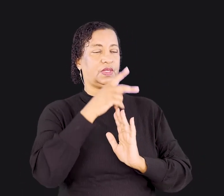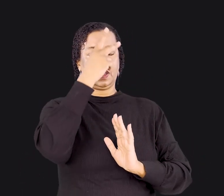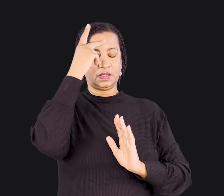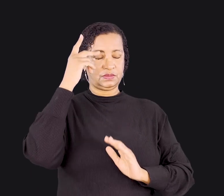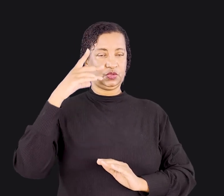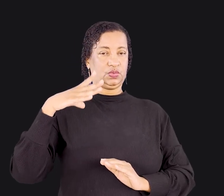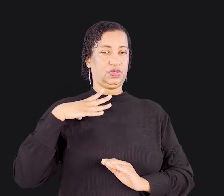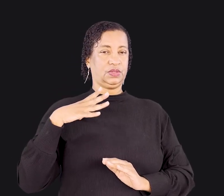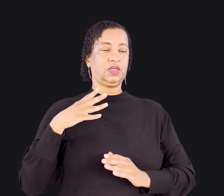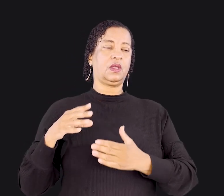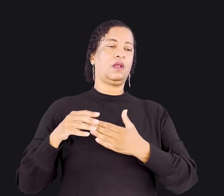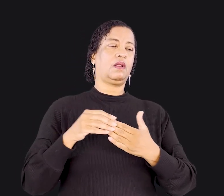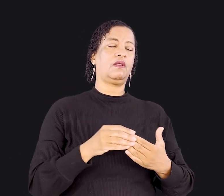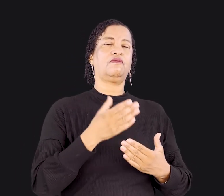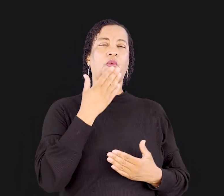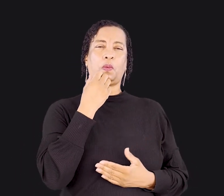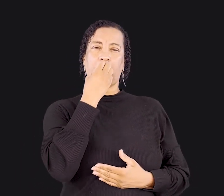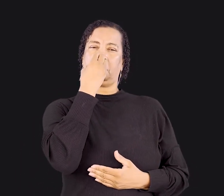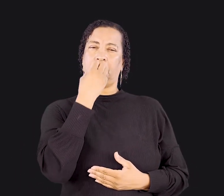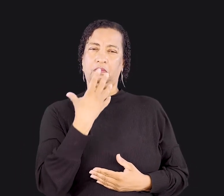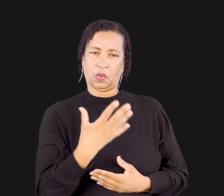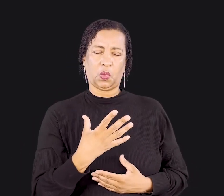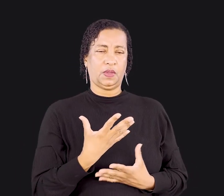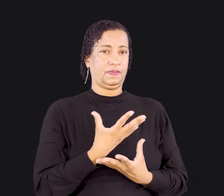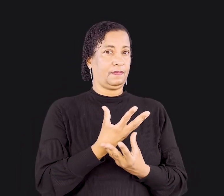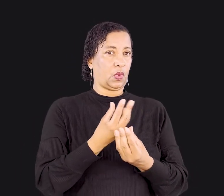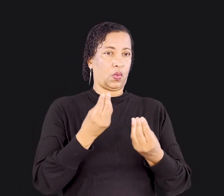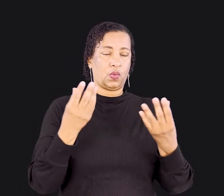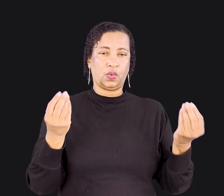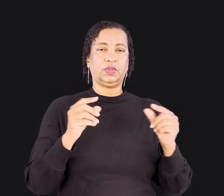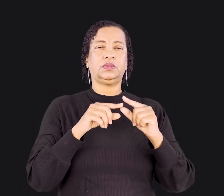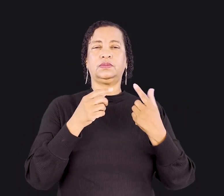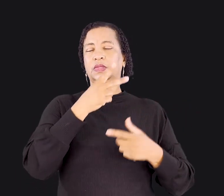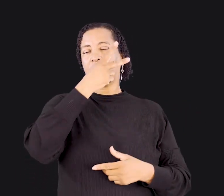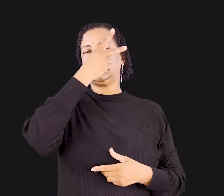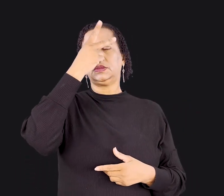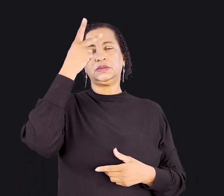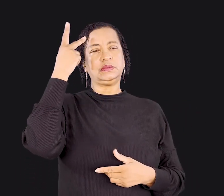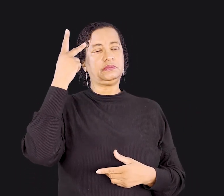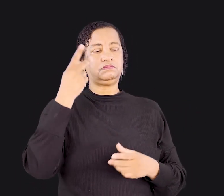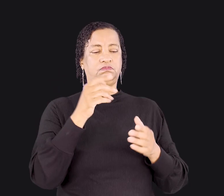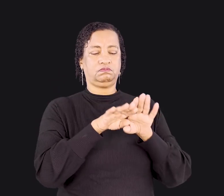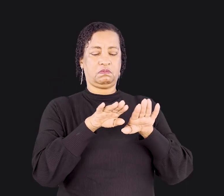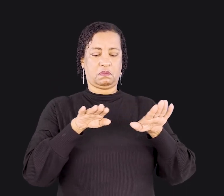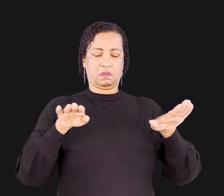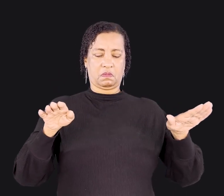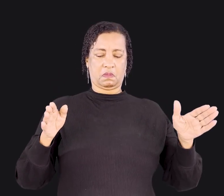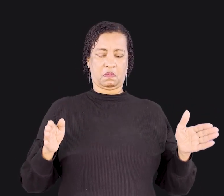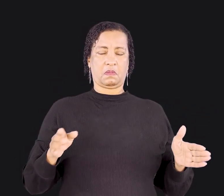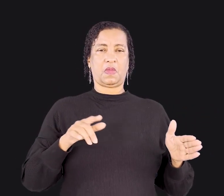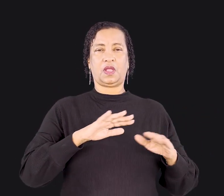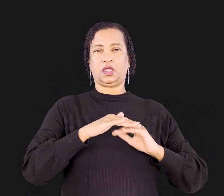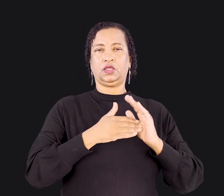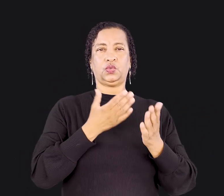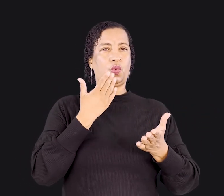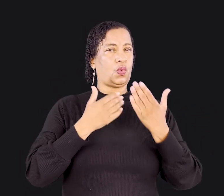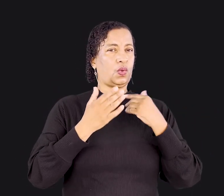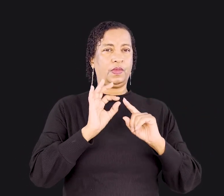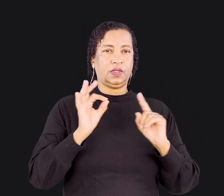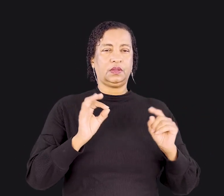que eram ricos levavam comida boa e em abundância. mas não colocavam na mesa para que todos comessem. Os ricos